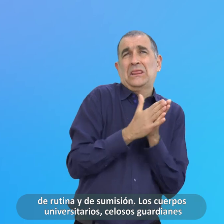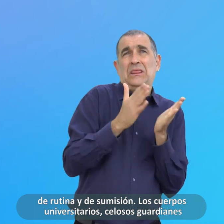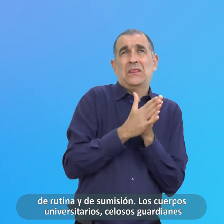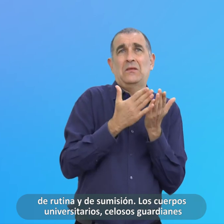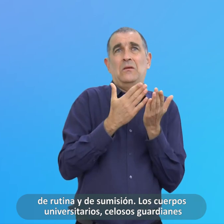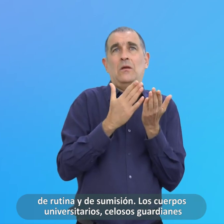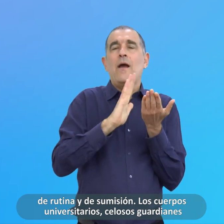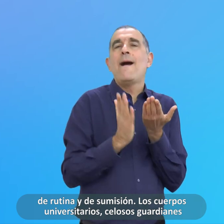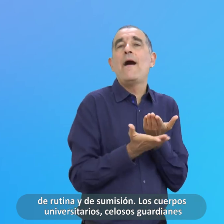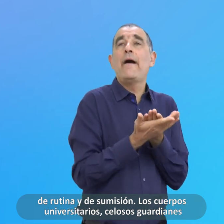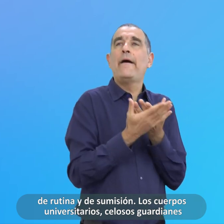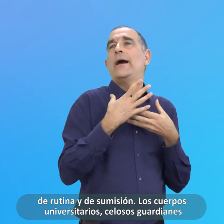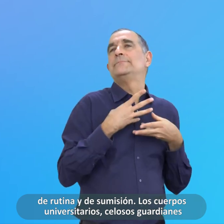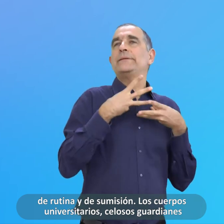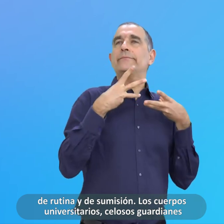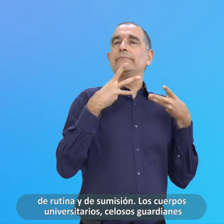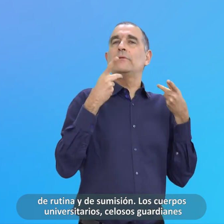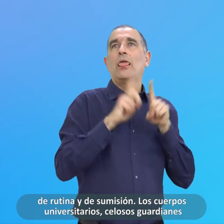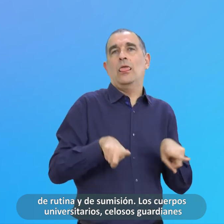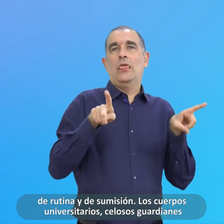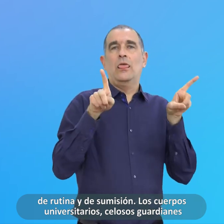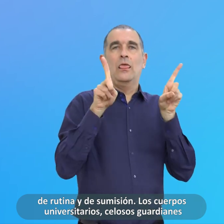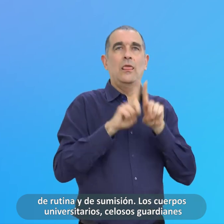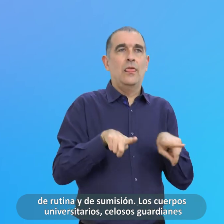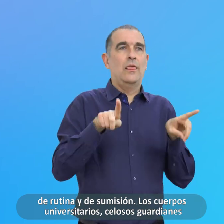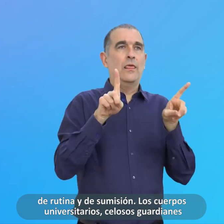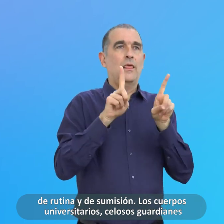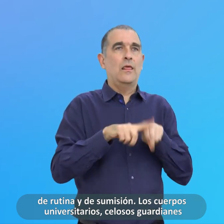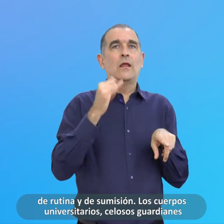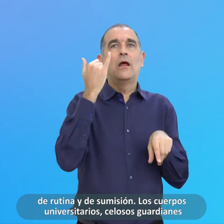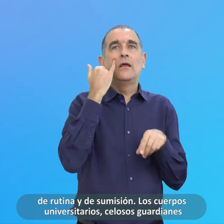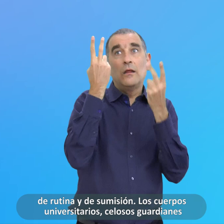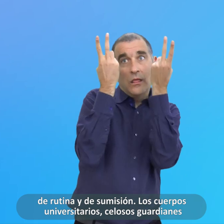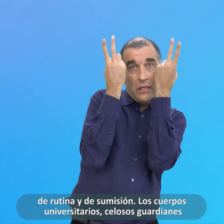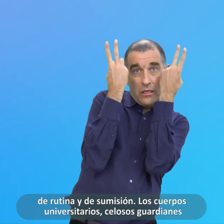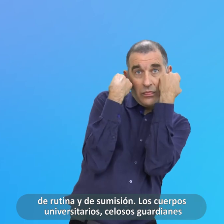Amparaban El Espíritu De Rutina Y De Sumisión